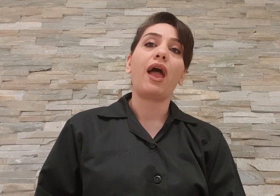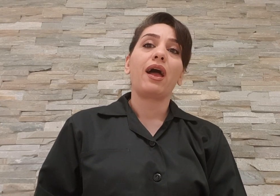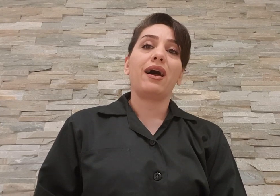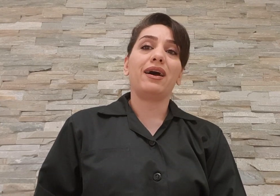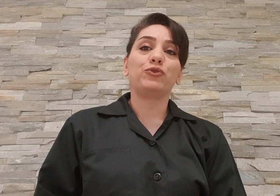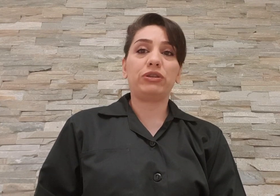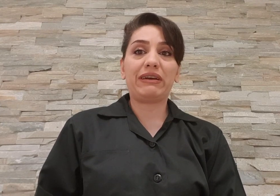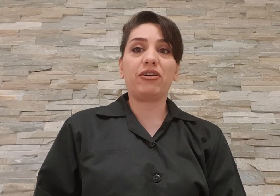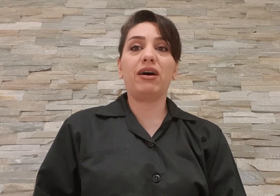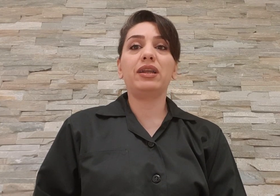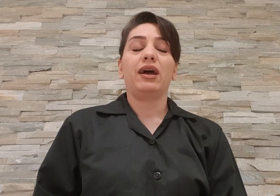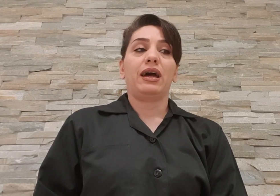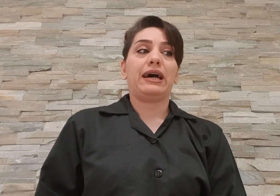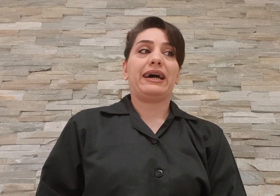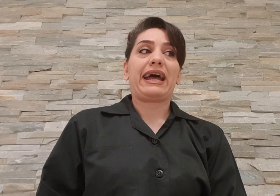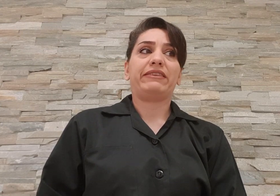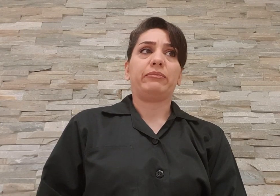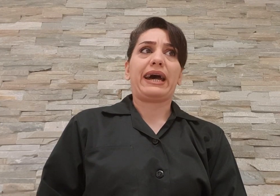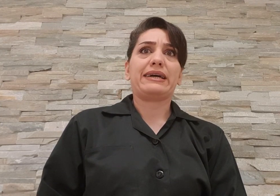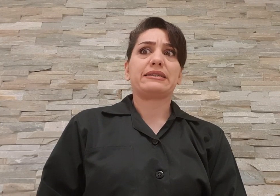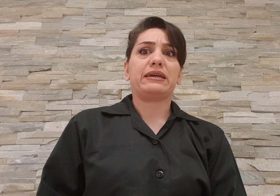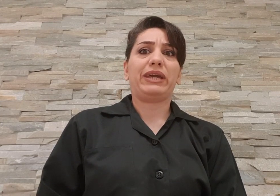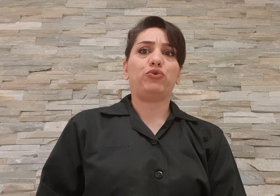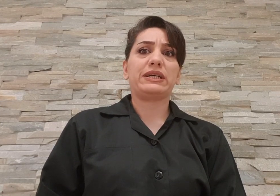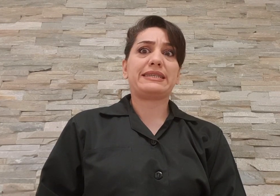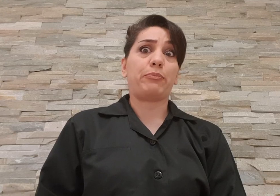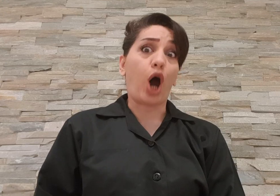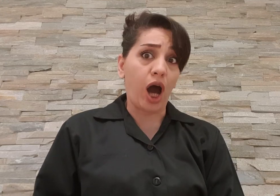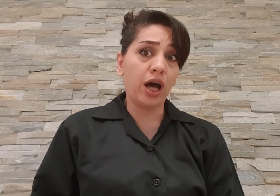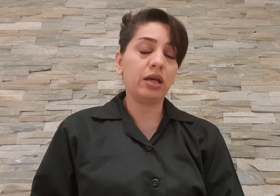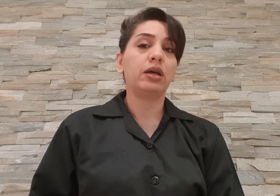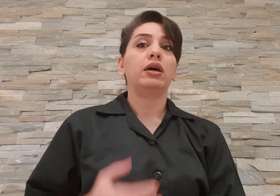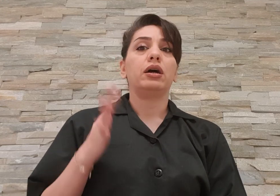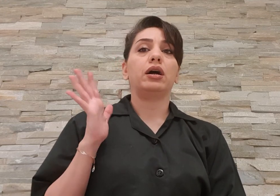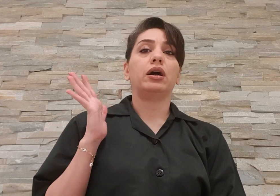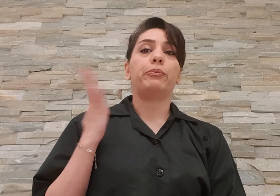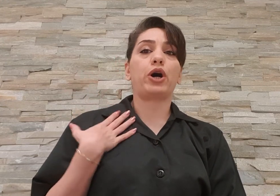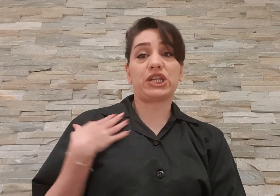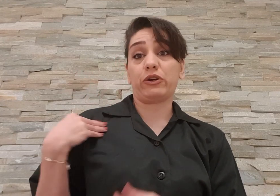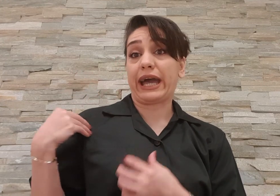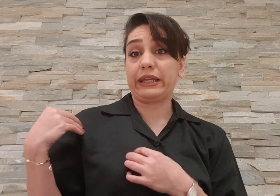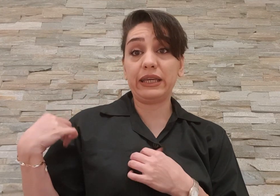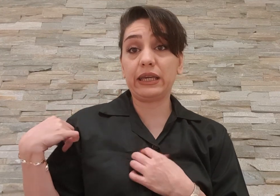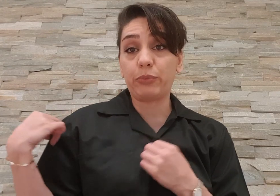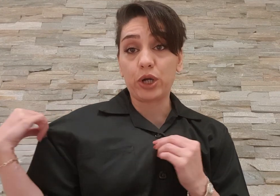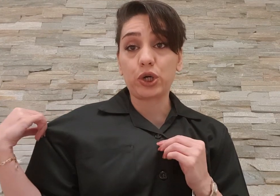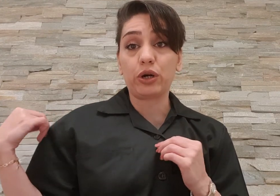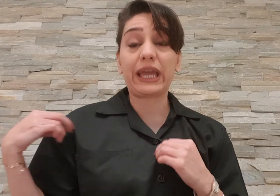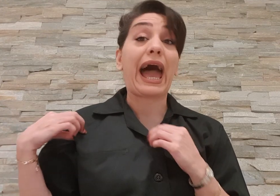توی تهران رفتیم از میدون سپاه پارچه رو خریدیم پارچه ها رو که